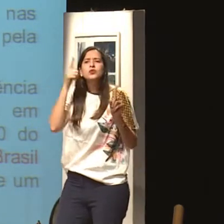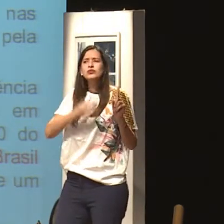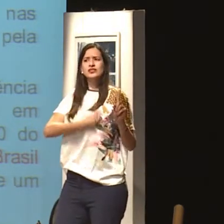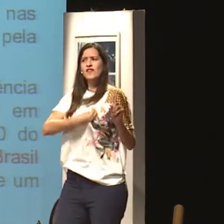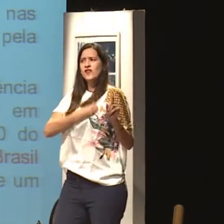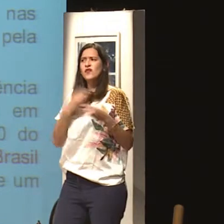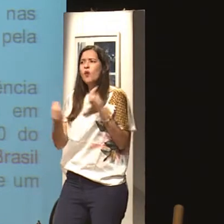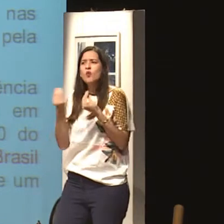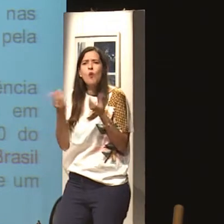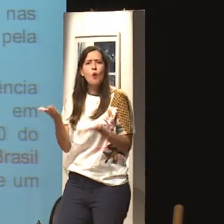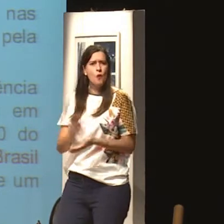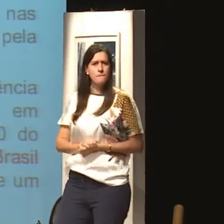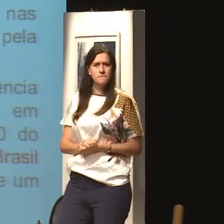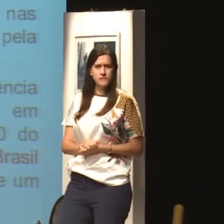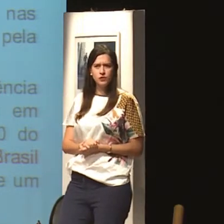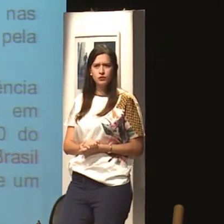como é que ele vive? Como é que ele sobrevive?